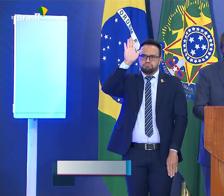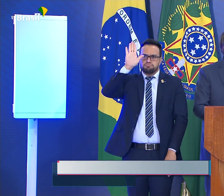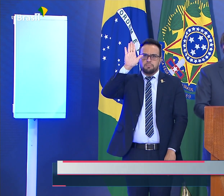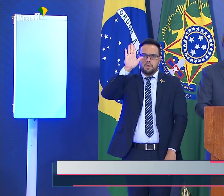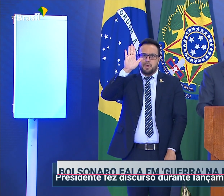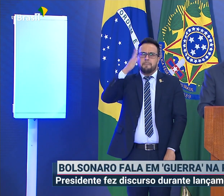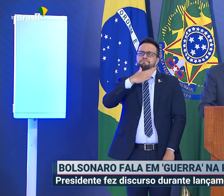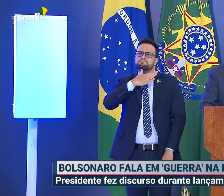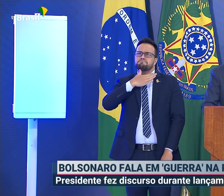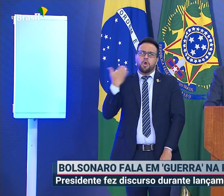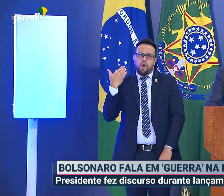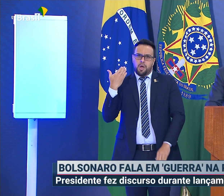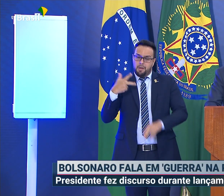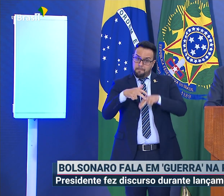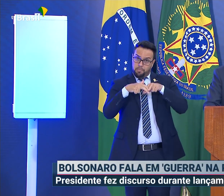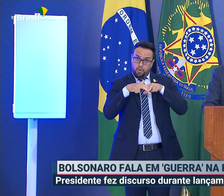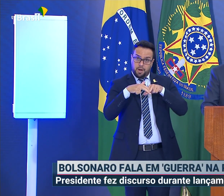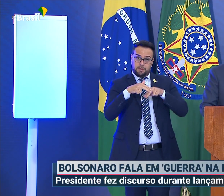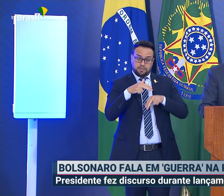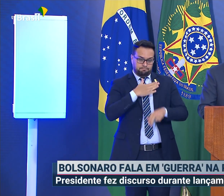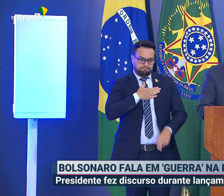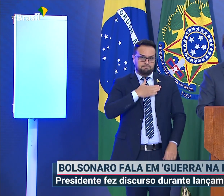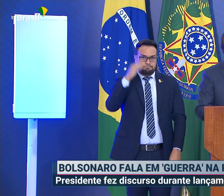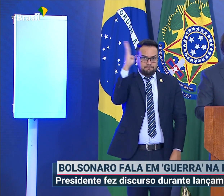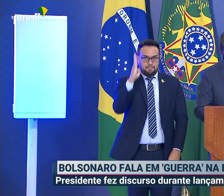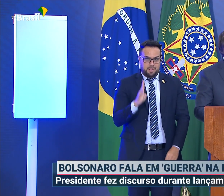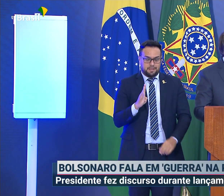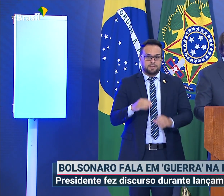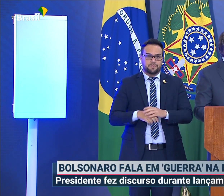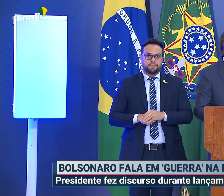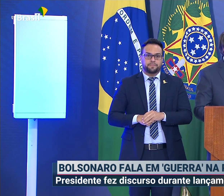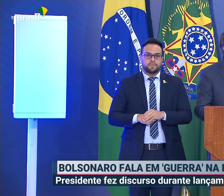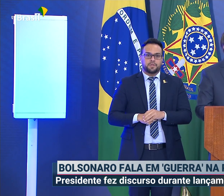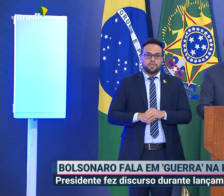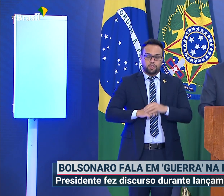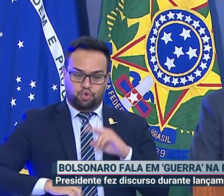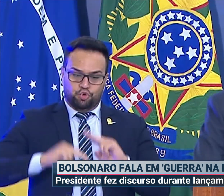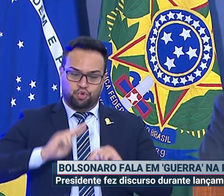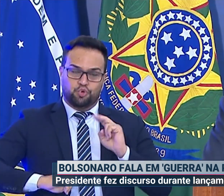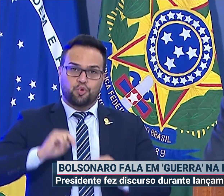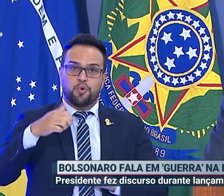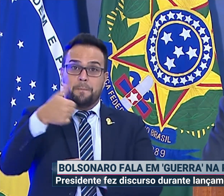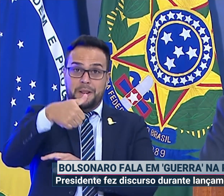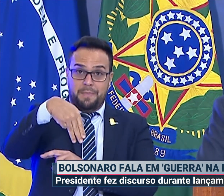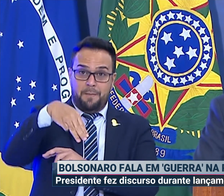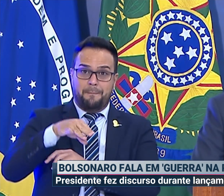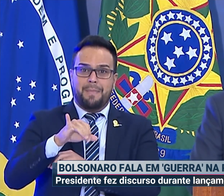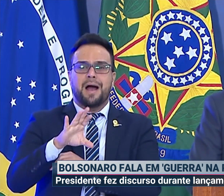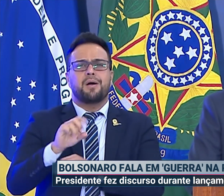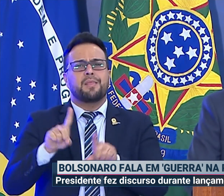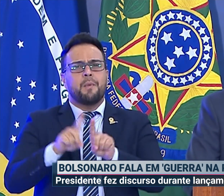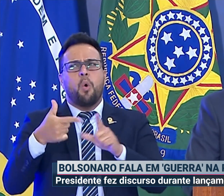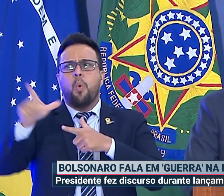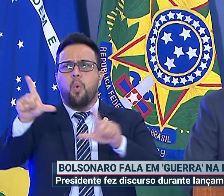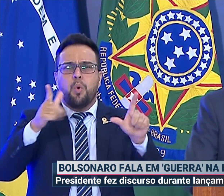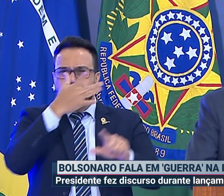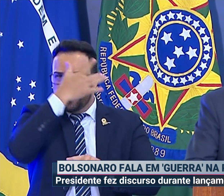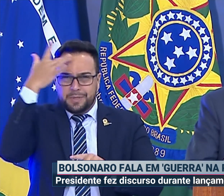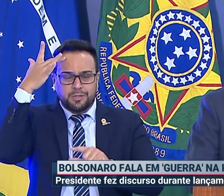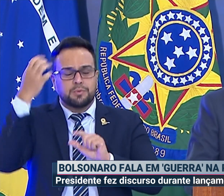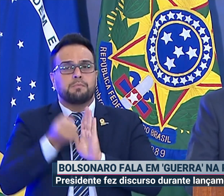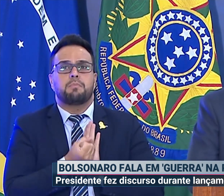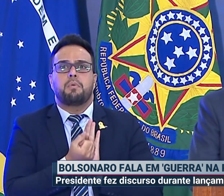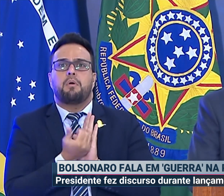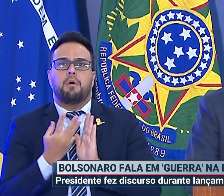discurso de quase 30 minutos e de improviso. Sem citar nominalmente a China, o presidente sugeriu que o país asiático está